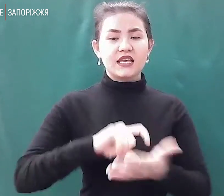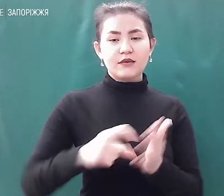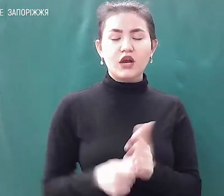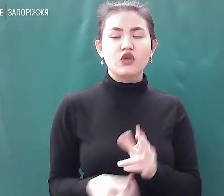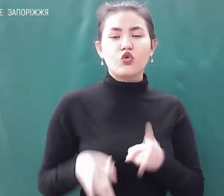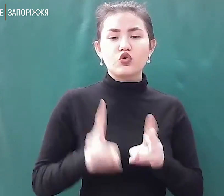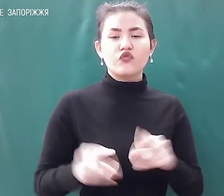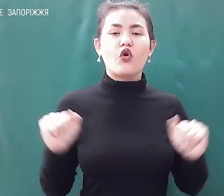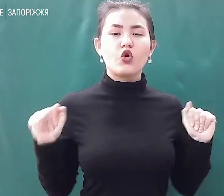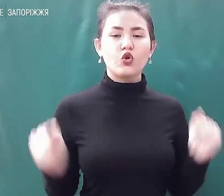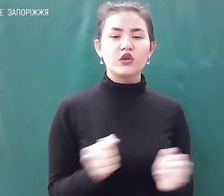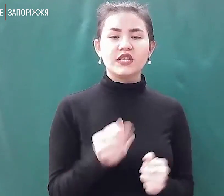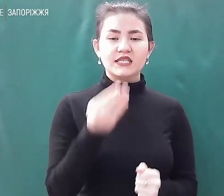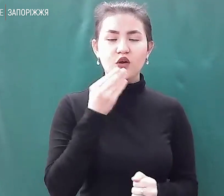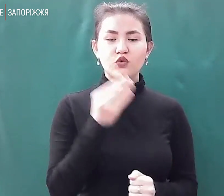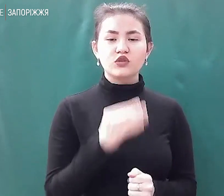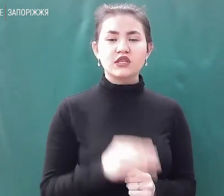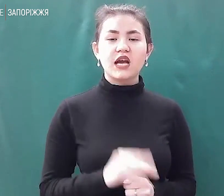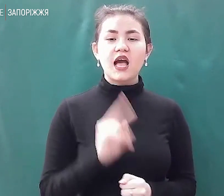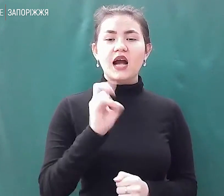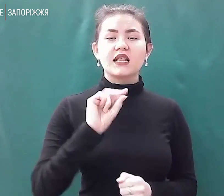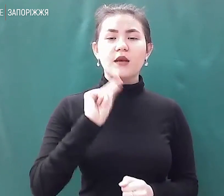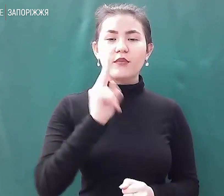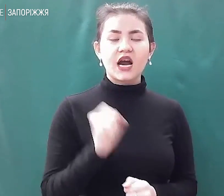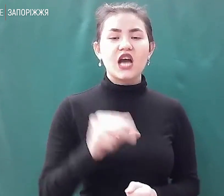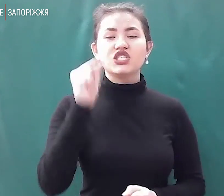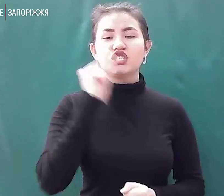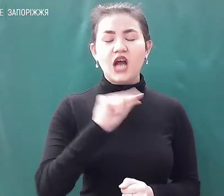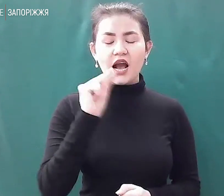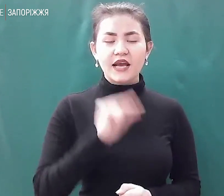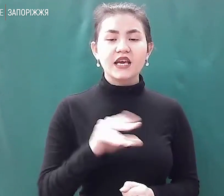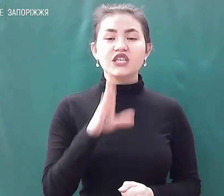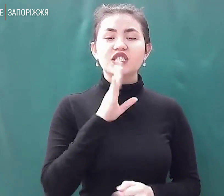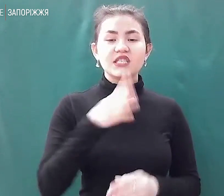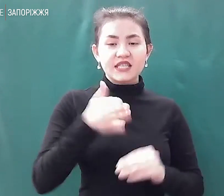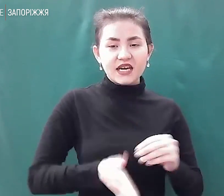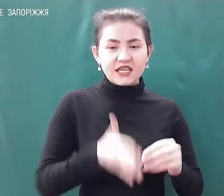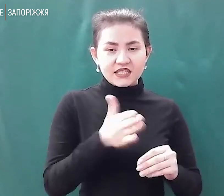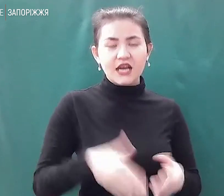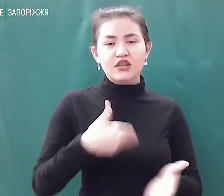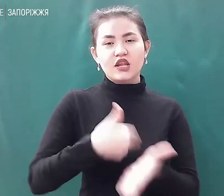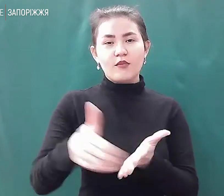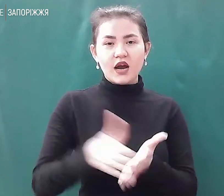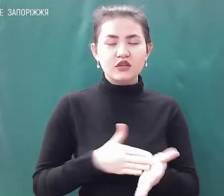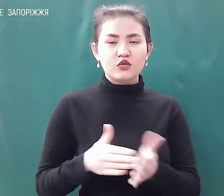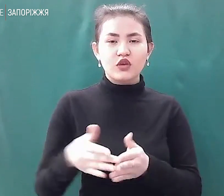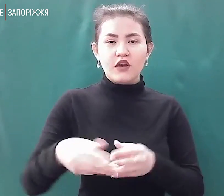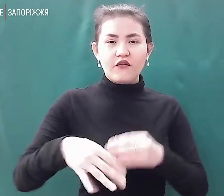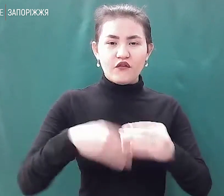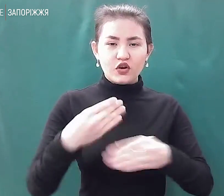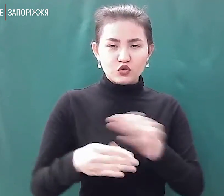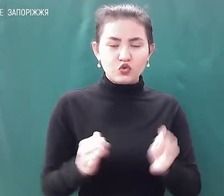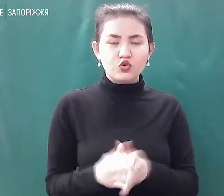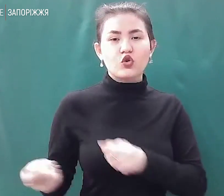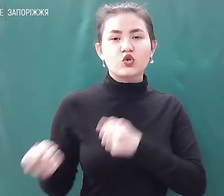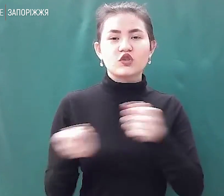закуски – канапки, чай тощо. Жінки нарізають, намазують, фасують та передають, аби розвозили. Христина працювала